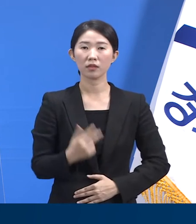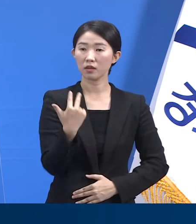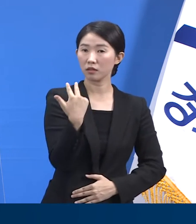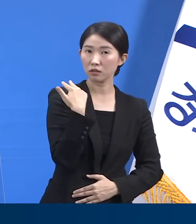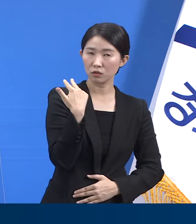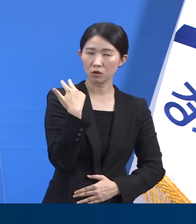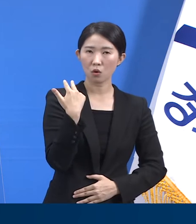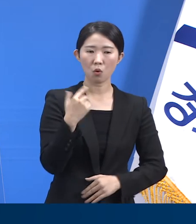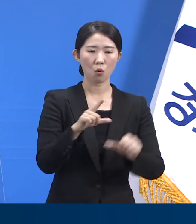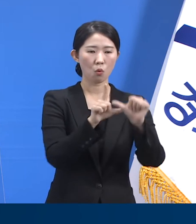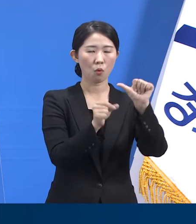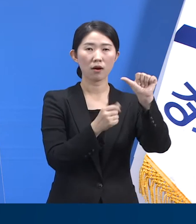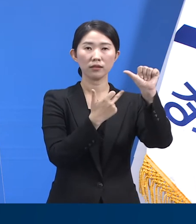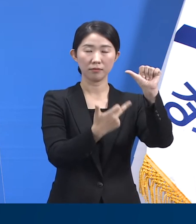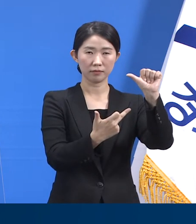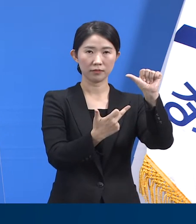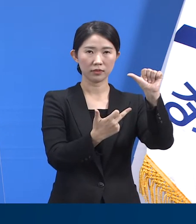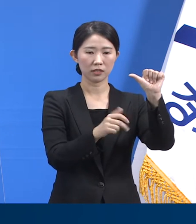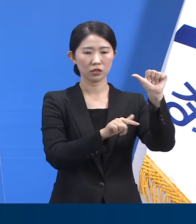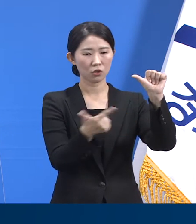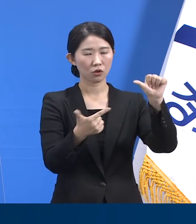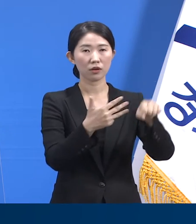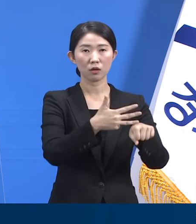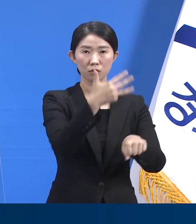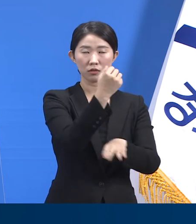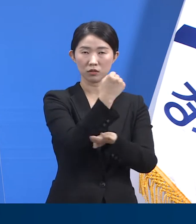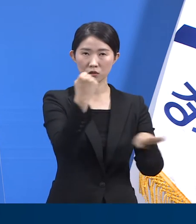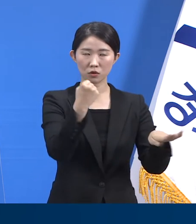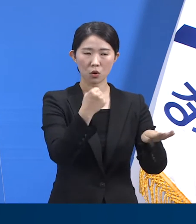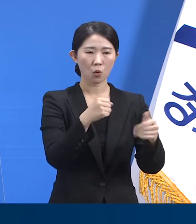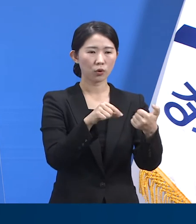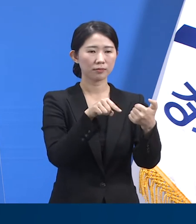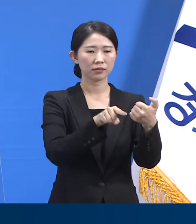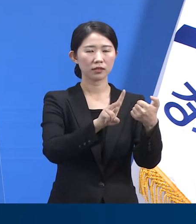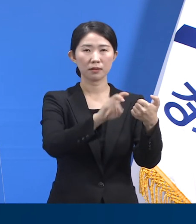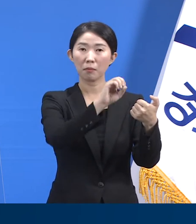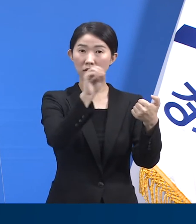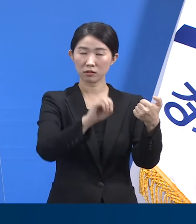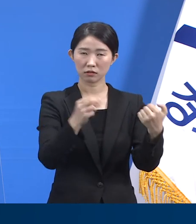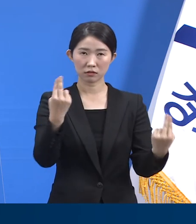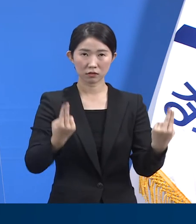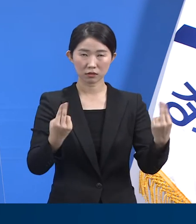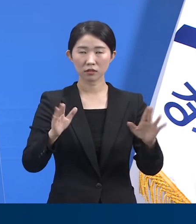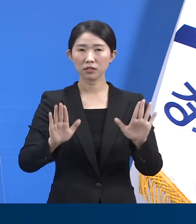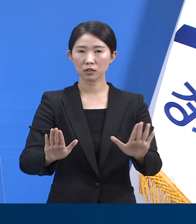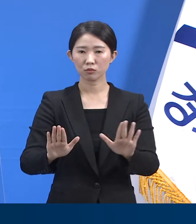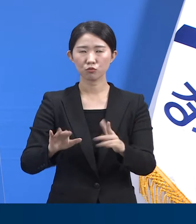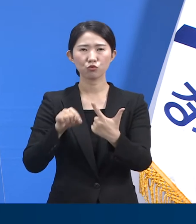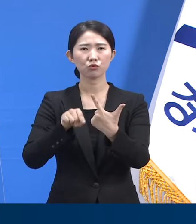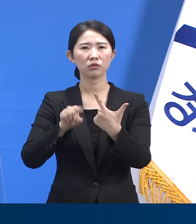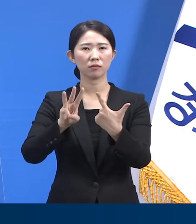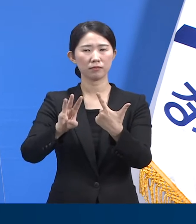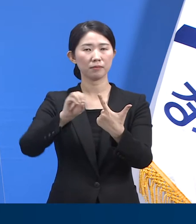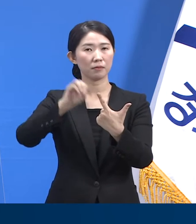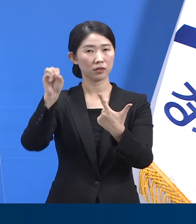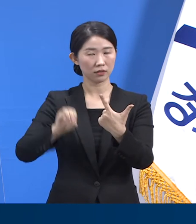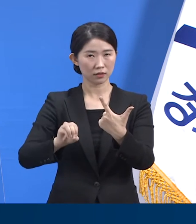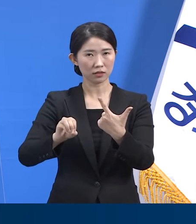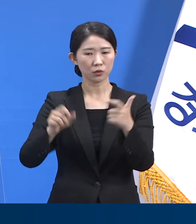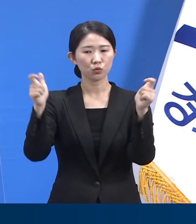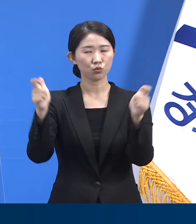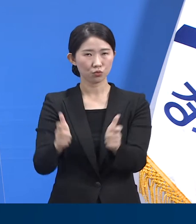전인 5월 17일 20시 기준 50.2% 가동률 대비 6.3%포인트